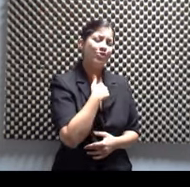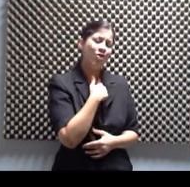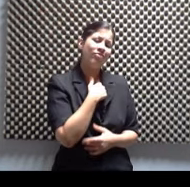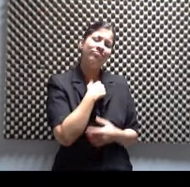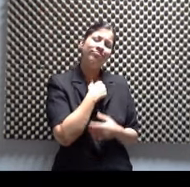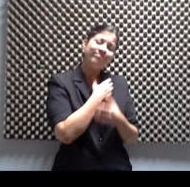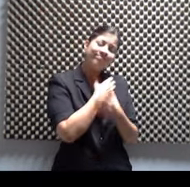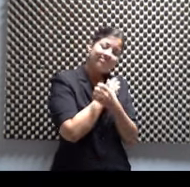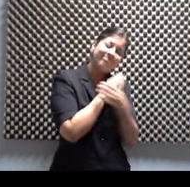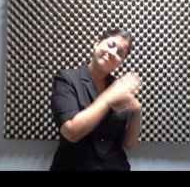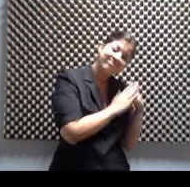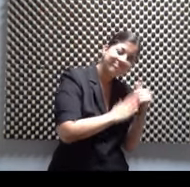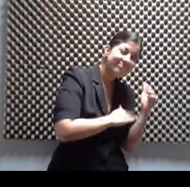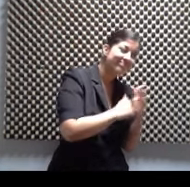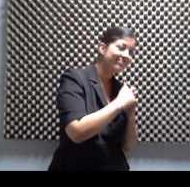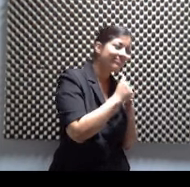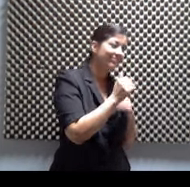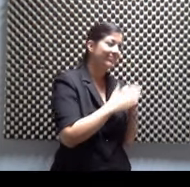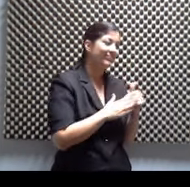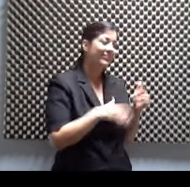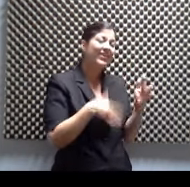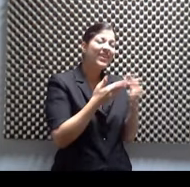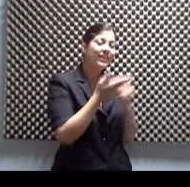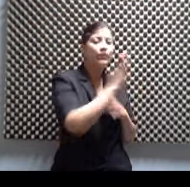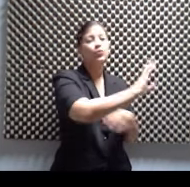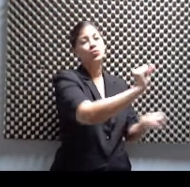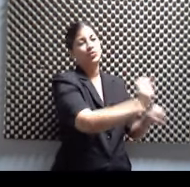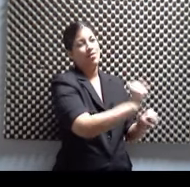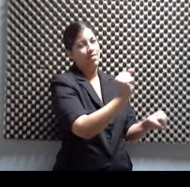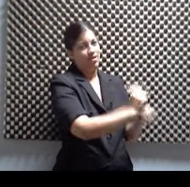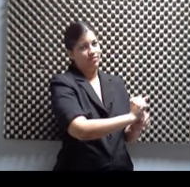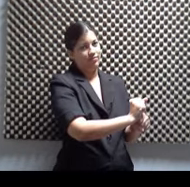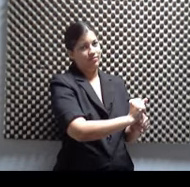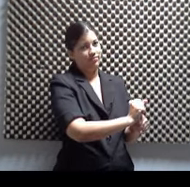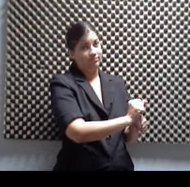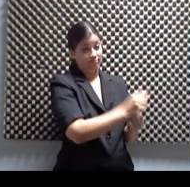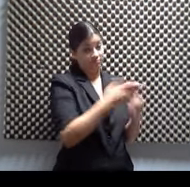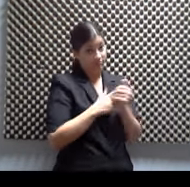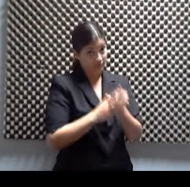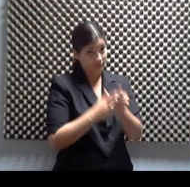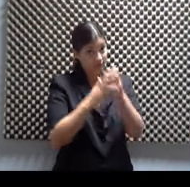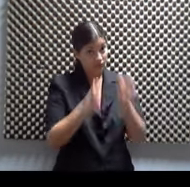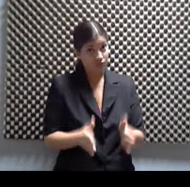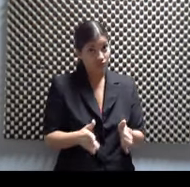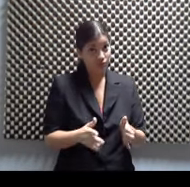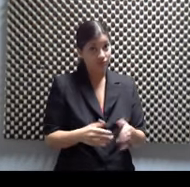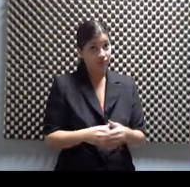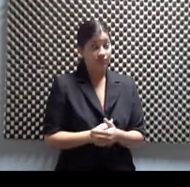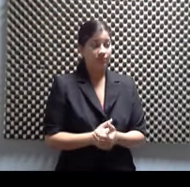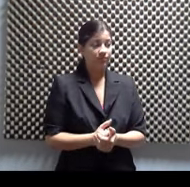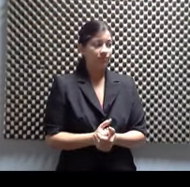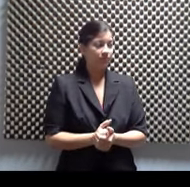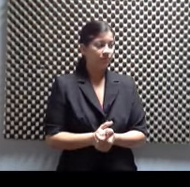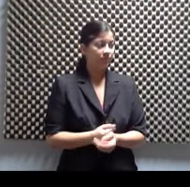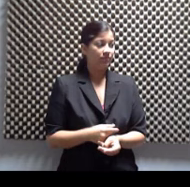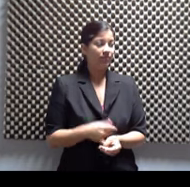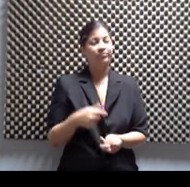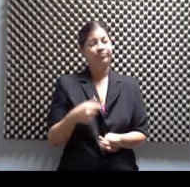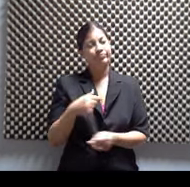y todo así, todo de momento a través de su trabajo de, de dirección cuando estuvimos haciendo Quijote. De veras que es